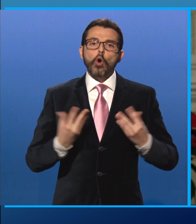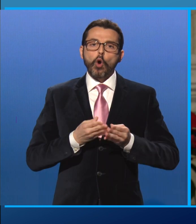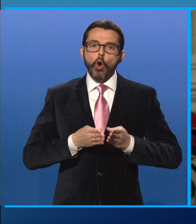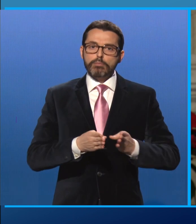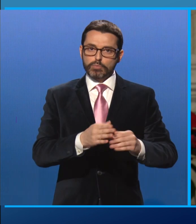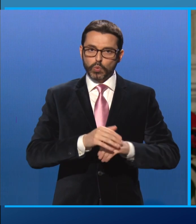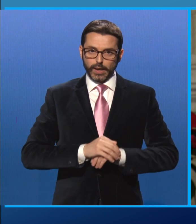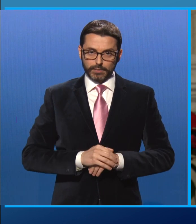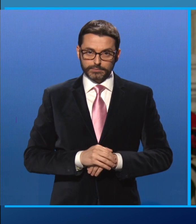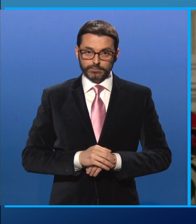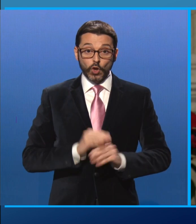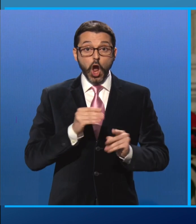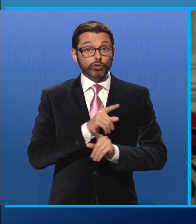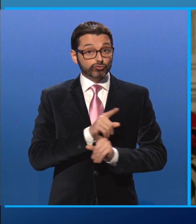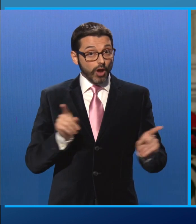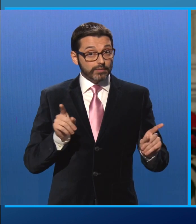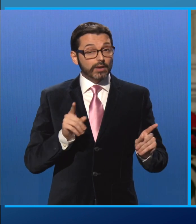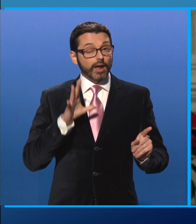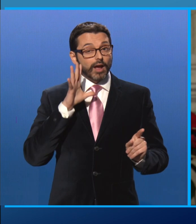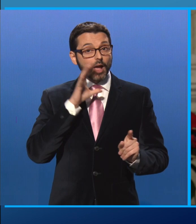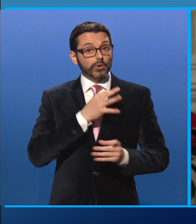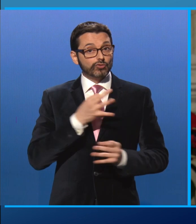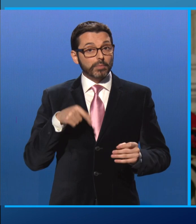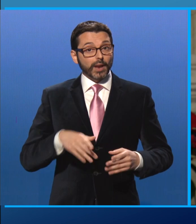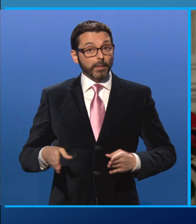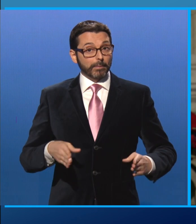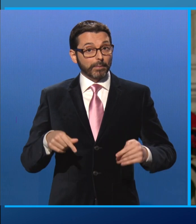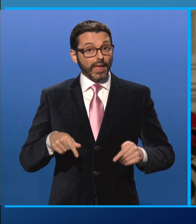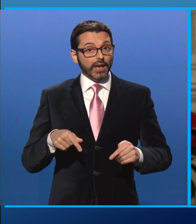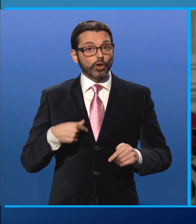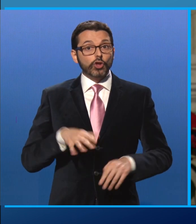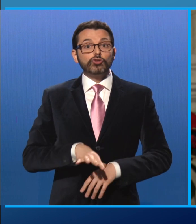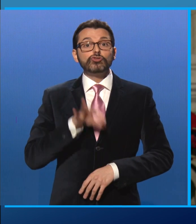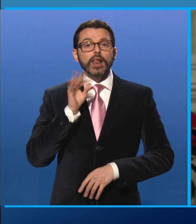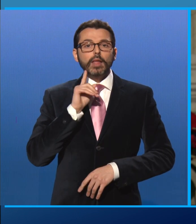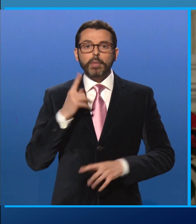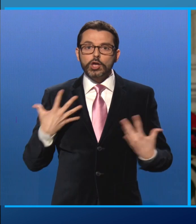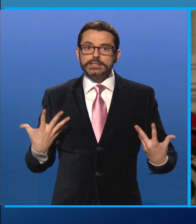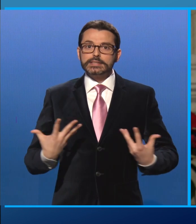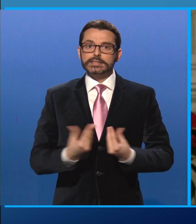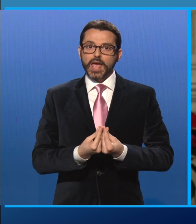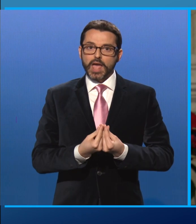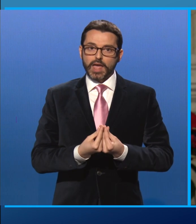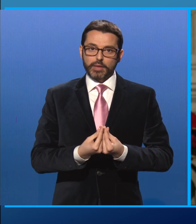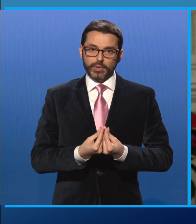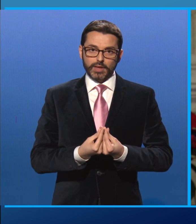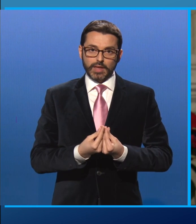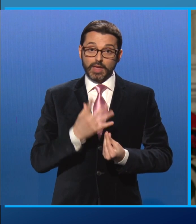giovani capiscono che le scelte del nostro tempo si affrontano meglio insieme. Comprendono ancora di più